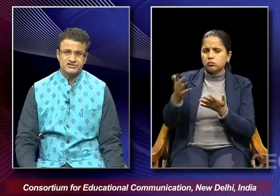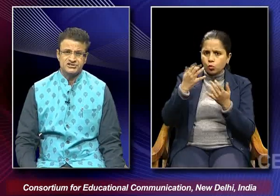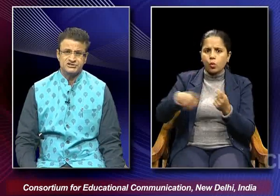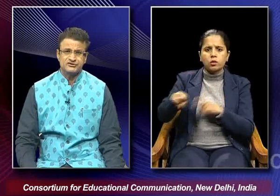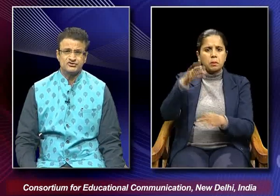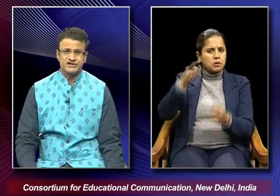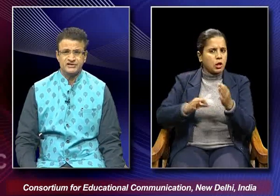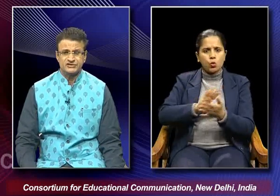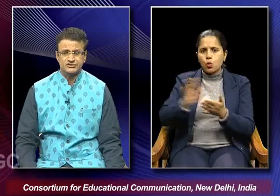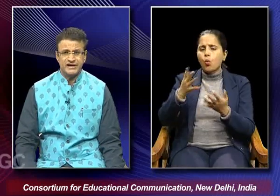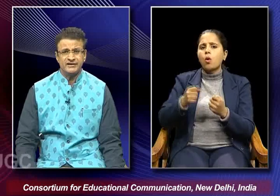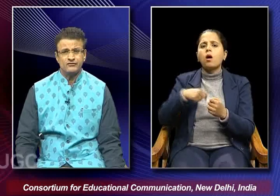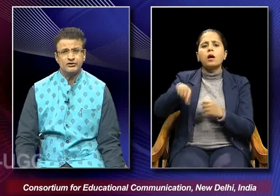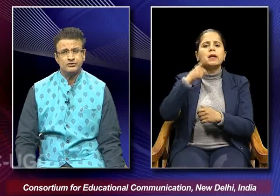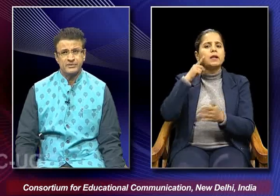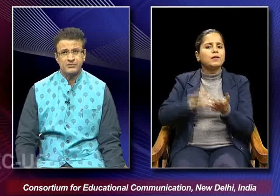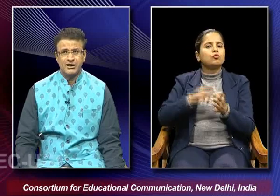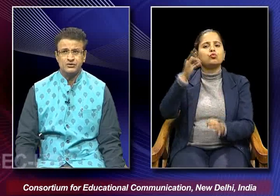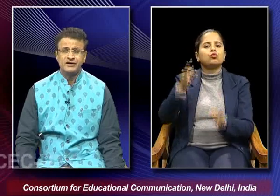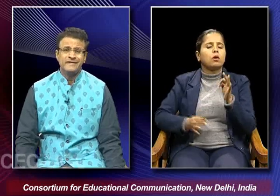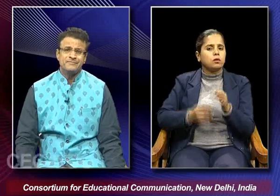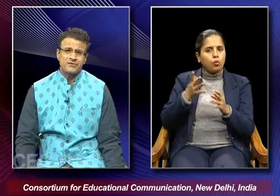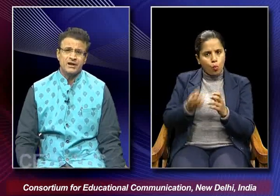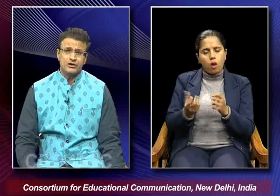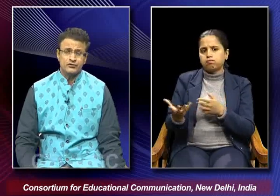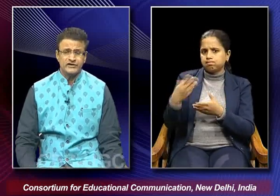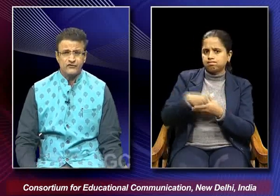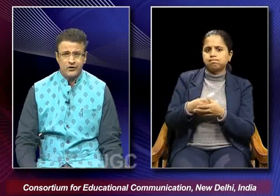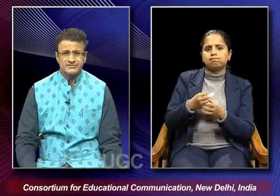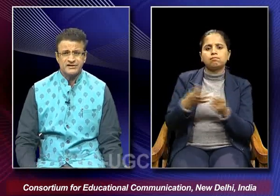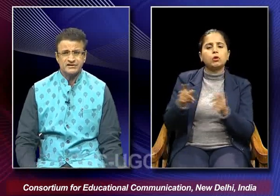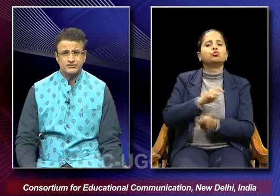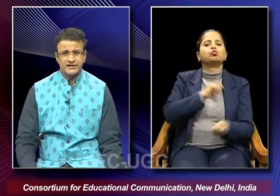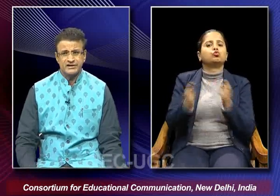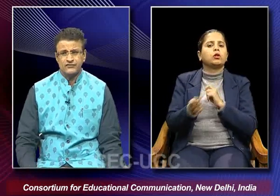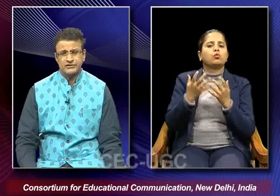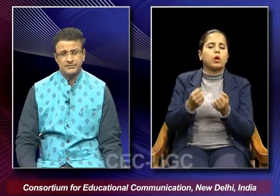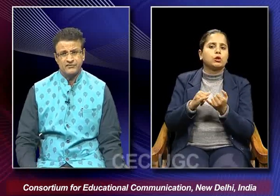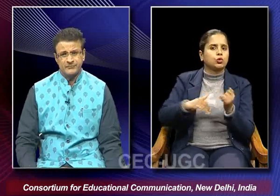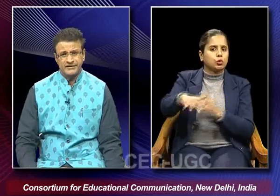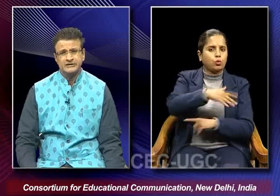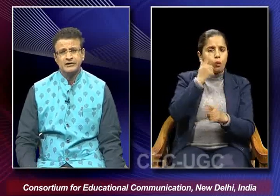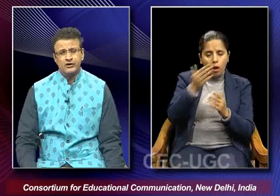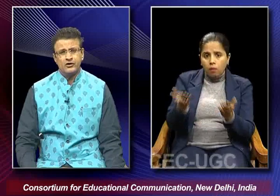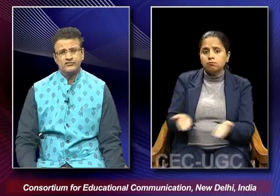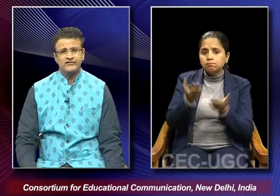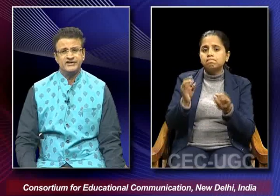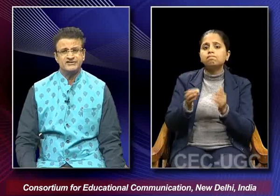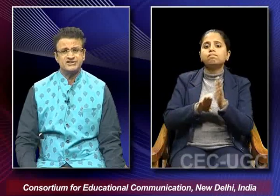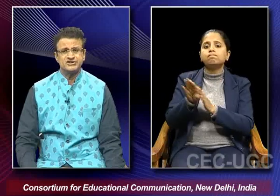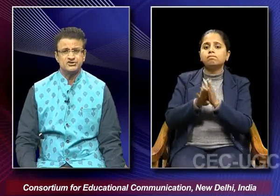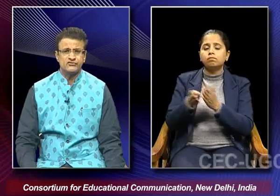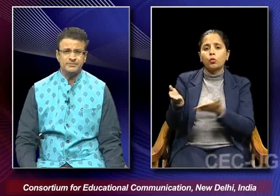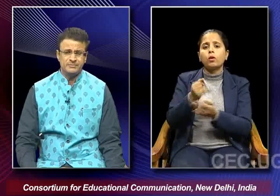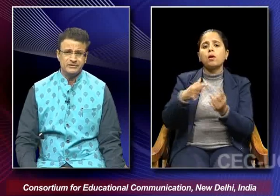of injustice which was there in the society and wanted to bring about a lot of reforms in the society for the upliftment of the various